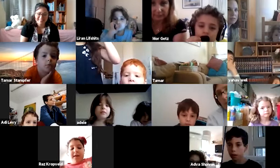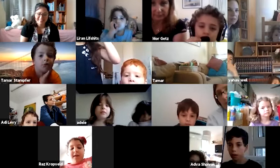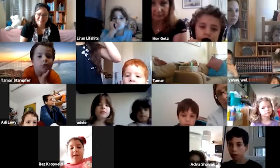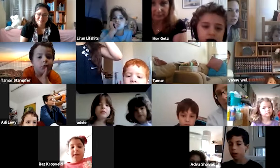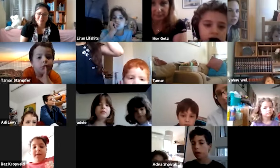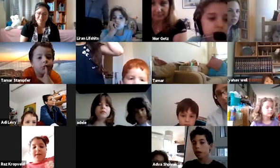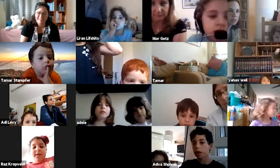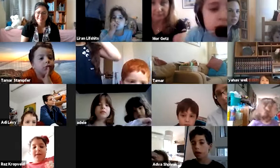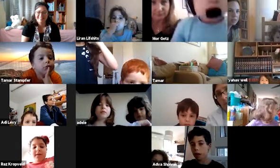מעולה.